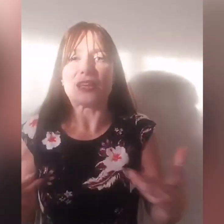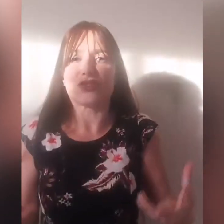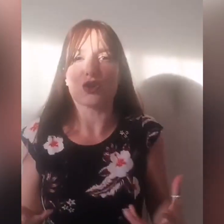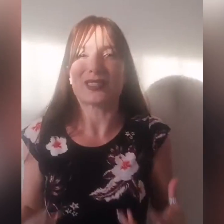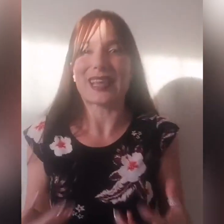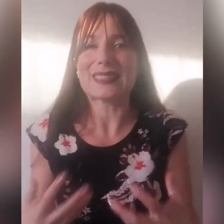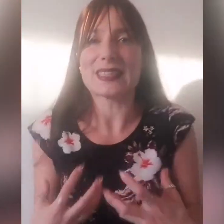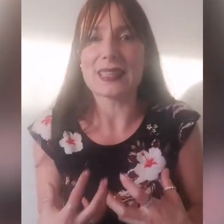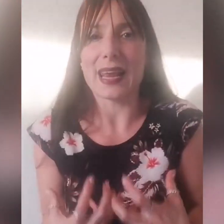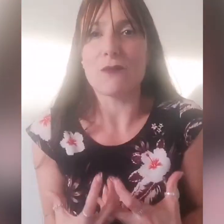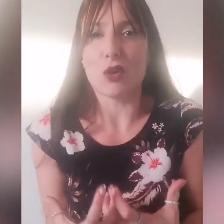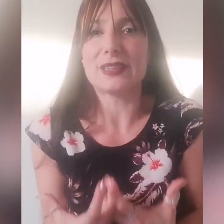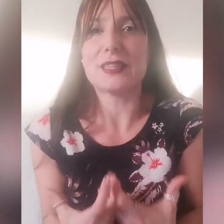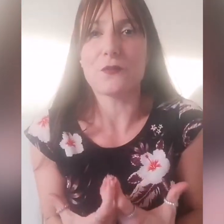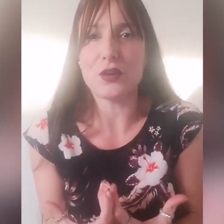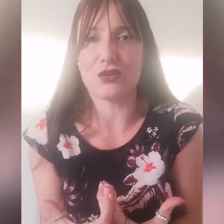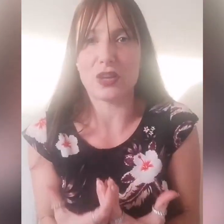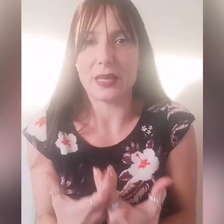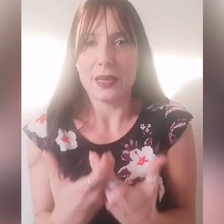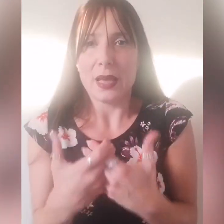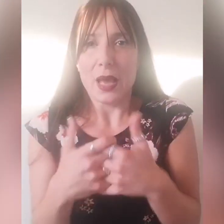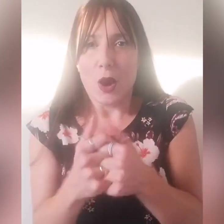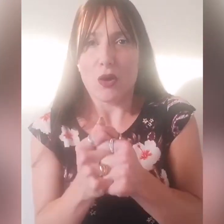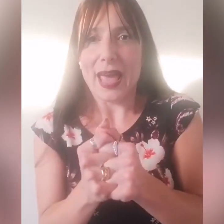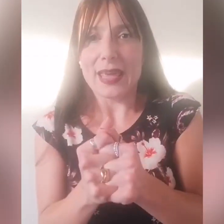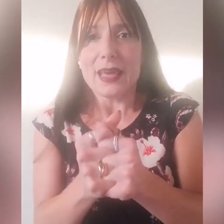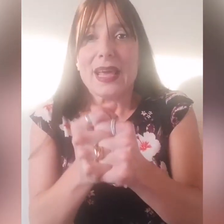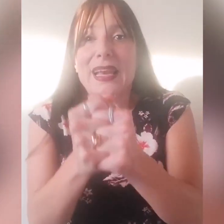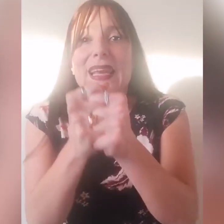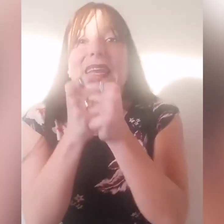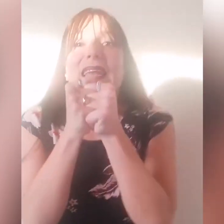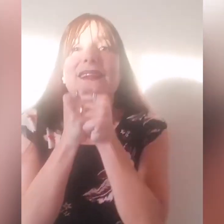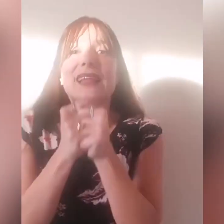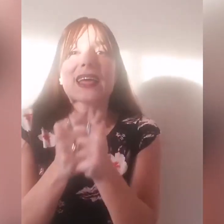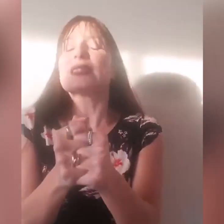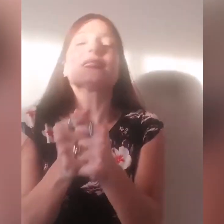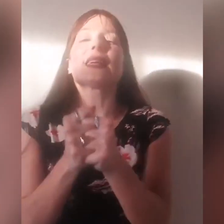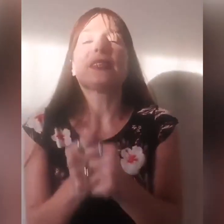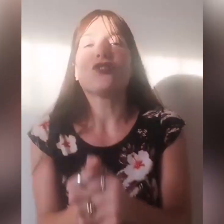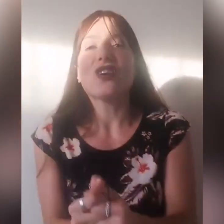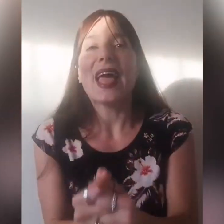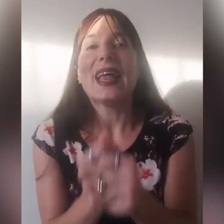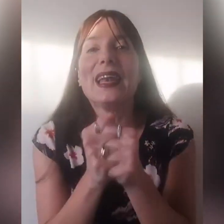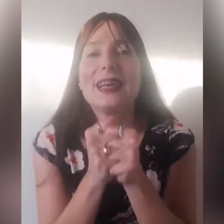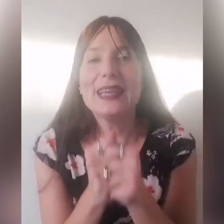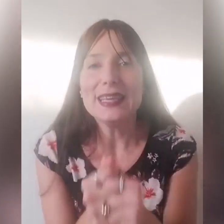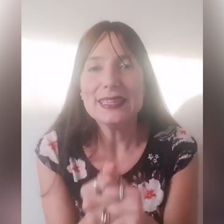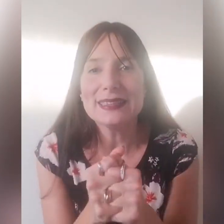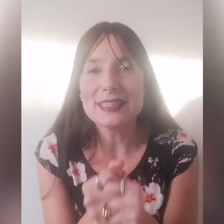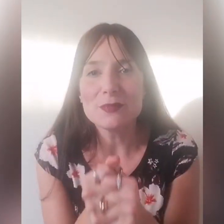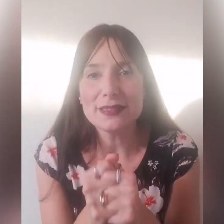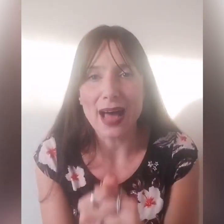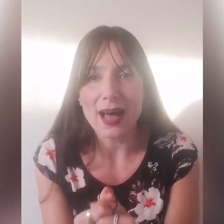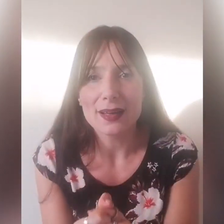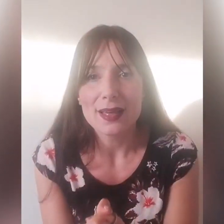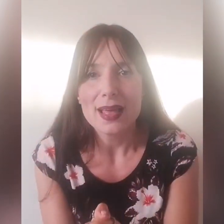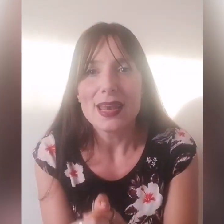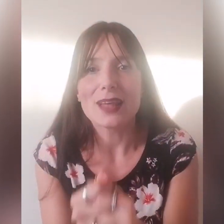le circostanze esterne a volte difficili, ok? La terza strategia è l'intimità, l